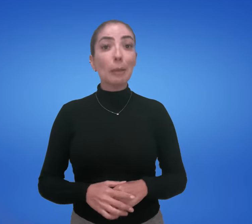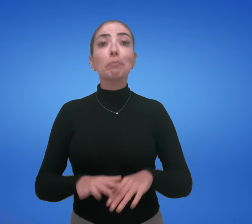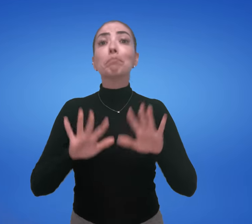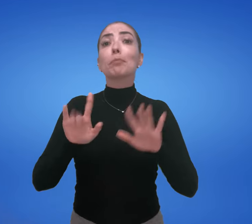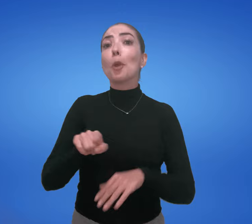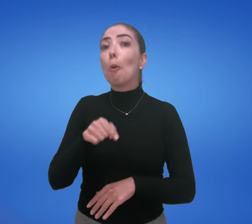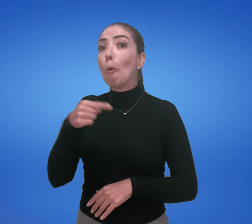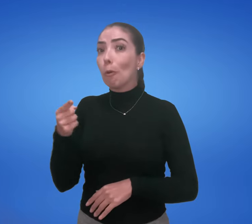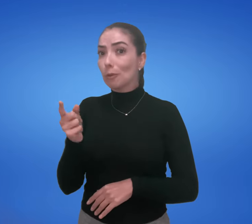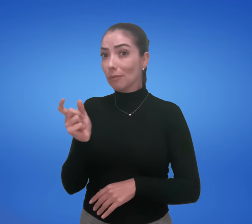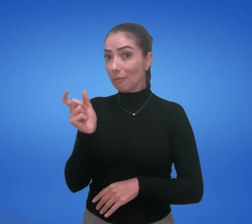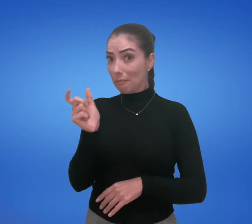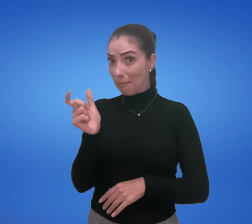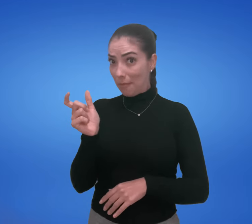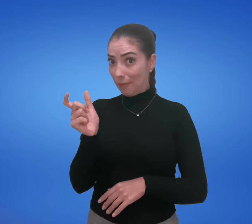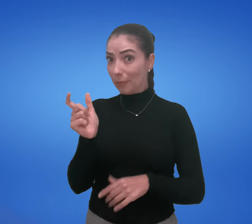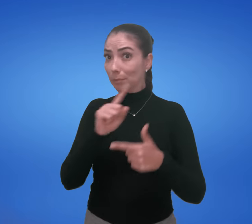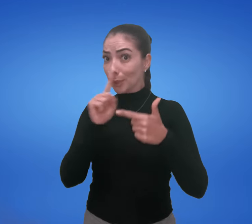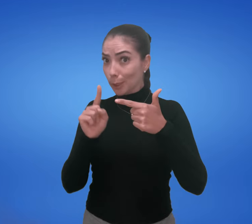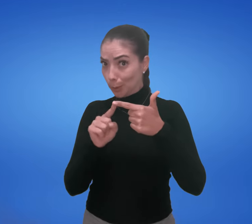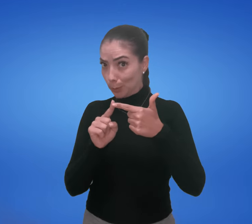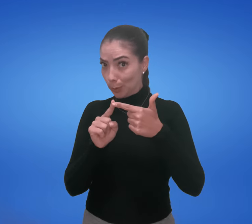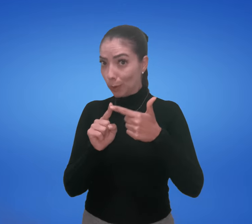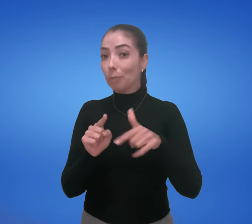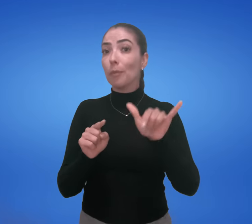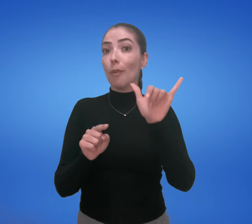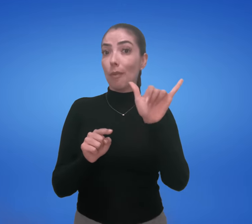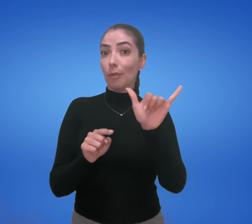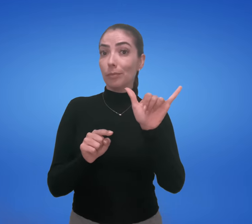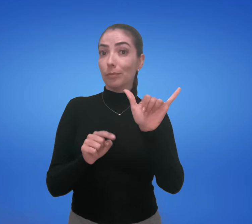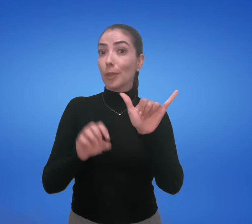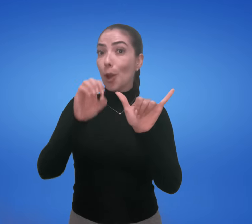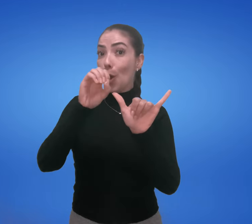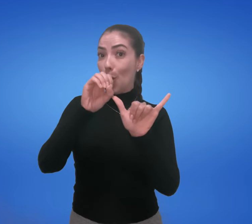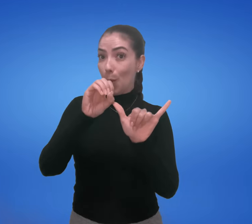E agora na segunda estrutura. O, S, V.